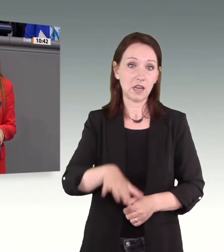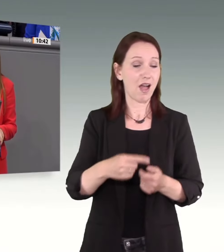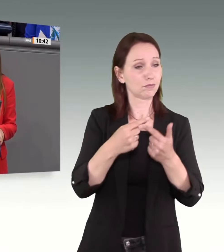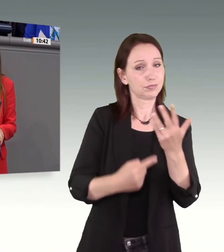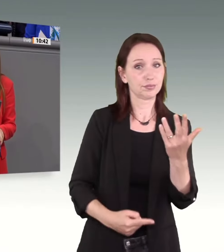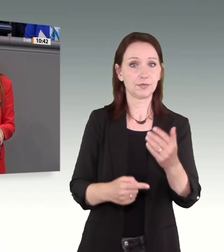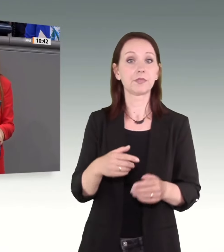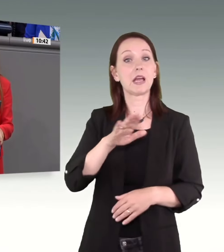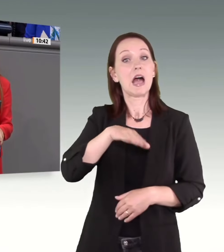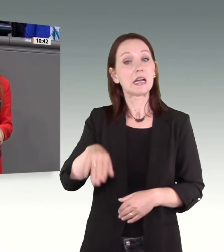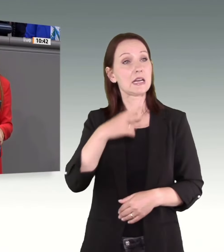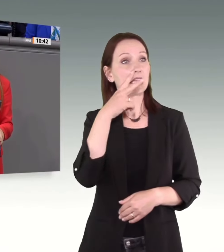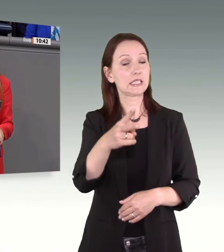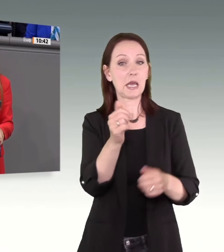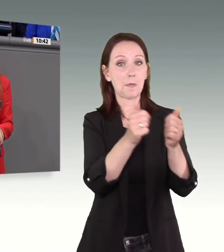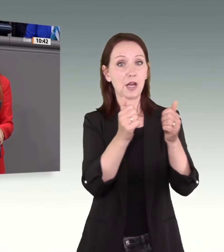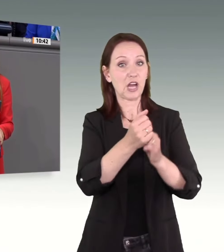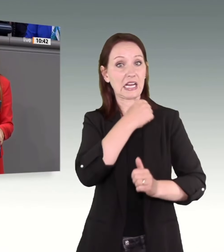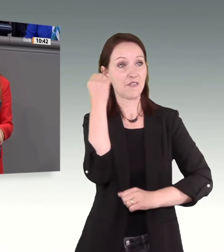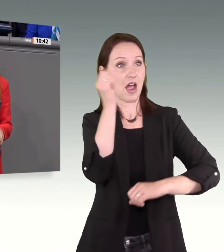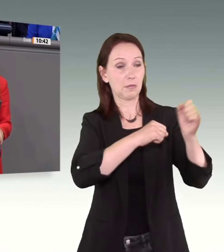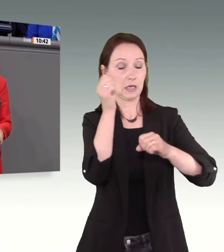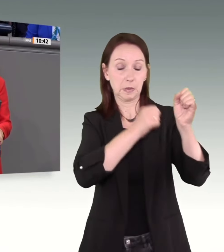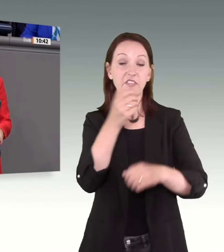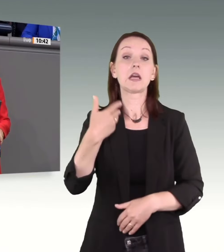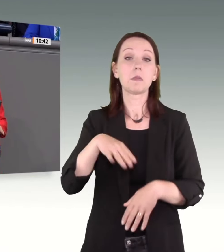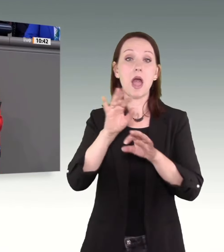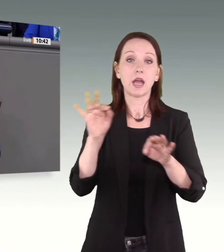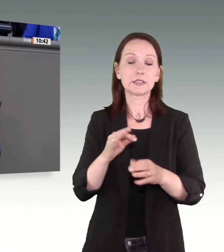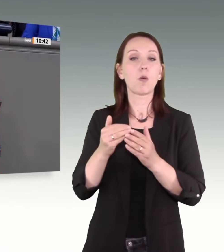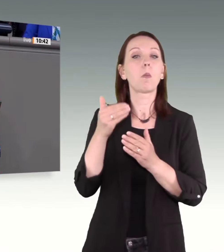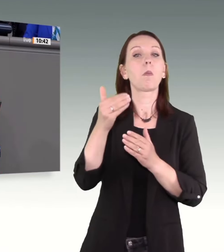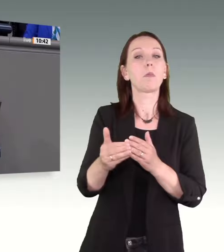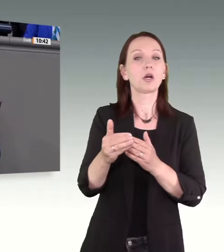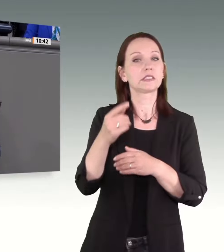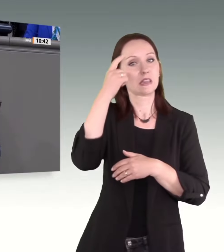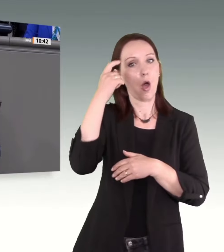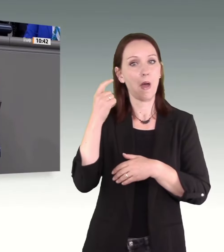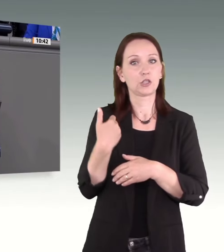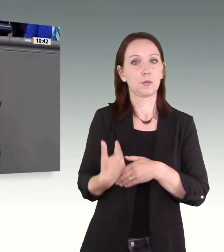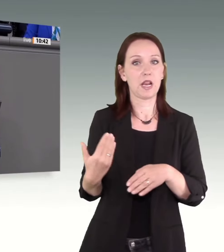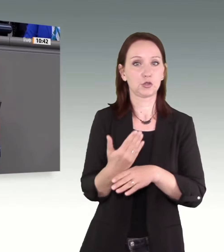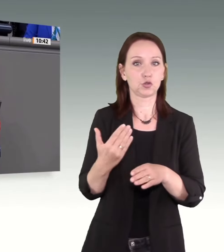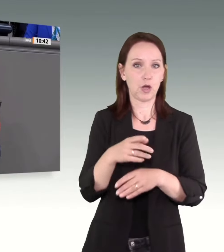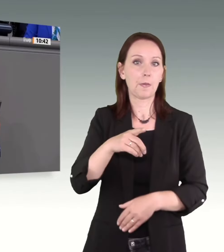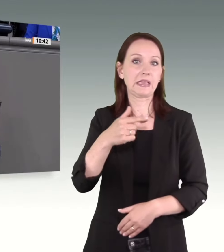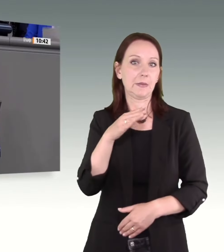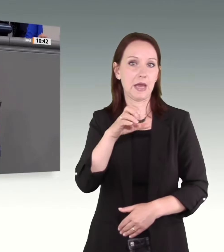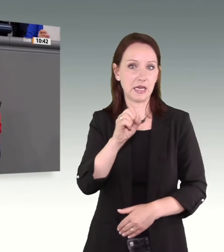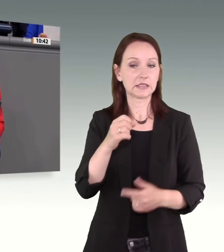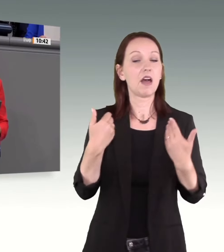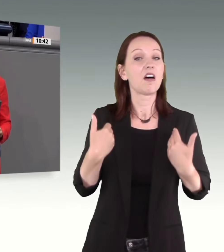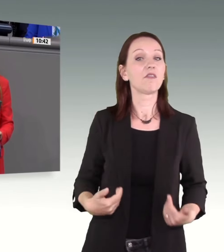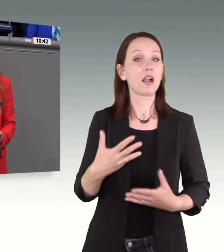Partnerschaftsgewalt miterleben, ein höheres Risiko für posttraumatische Belastungsstörungen, für aggressives Verhalten, für Angstzustände, für